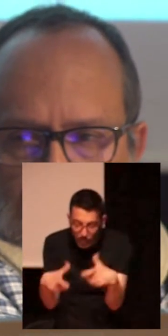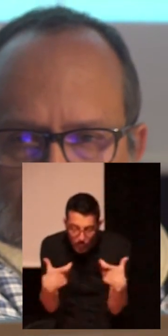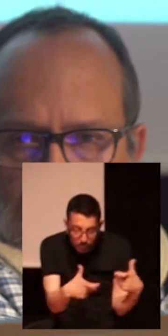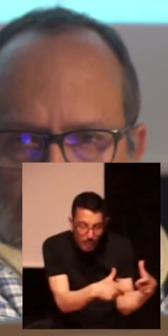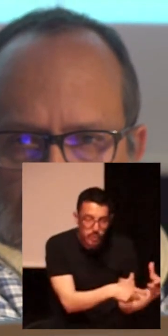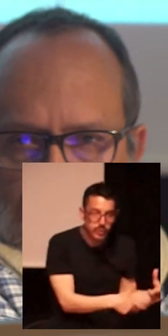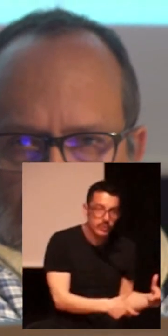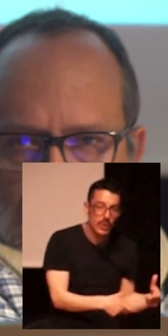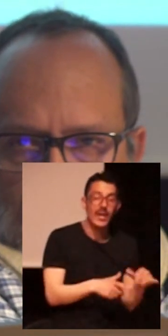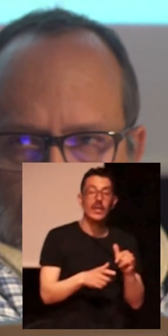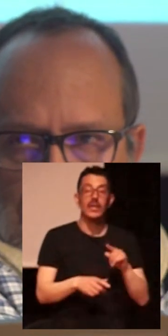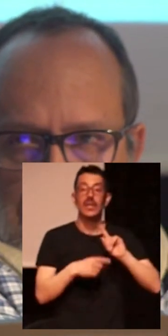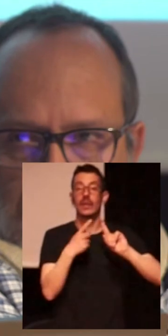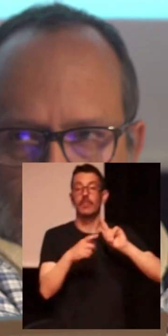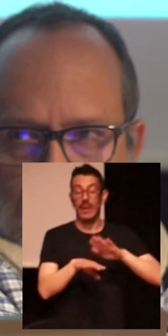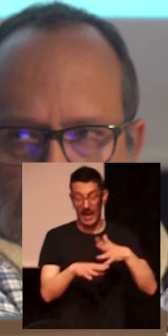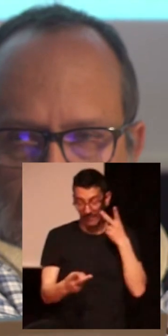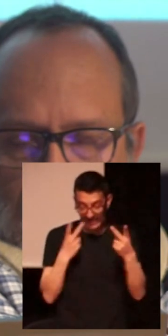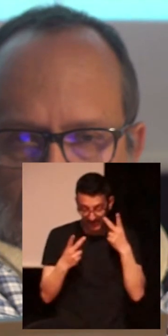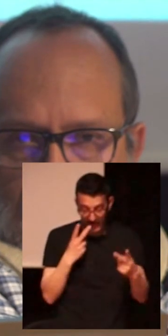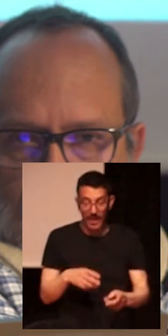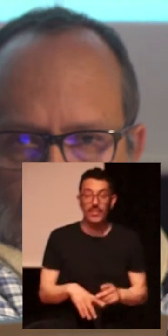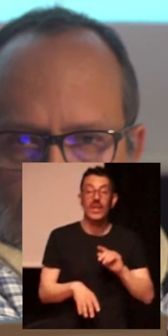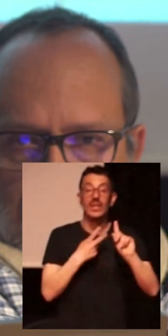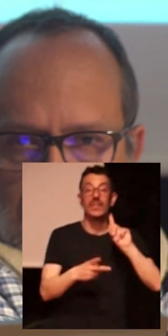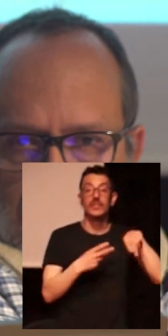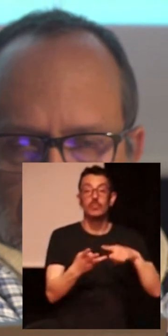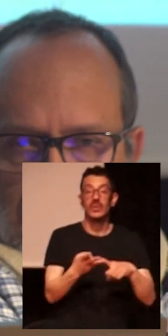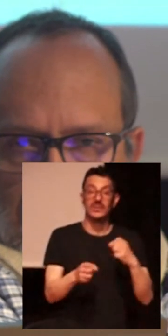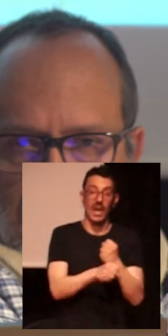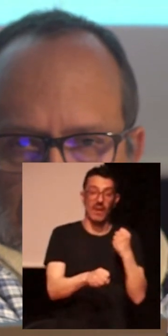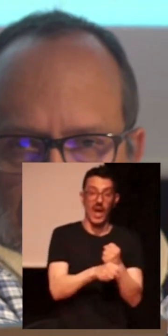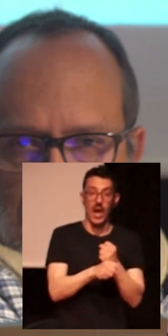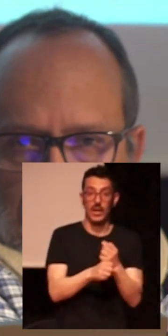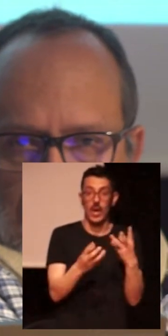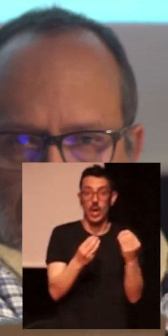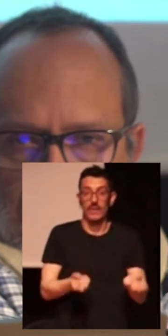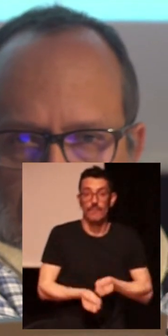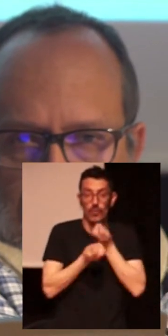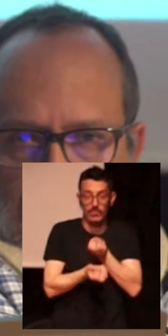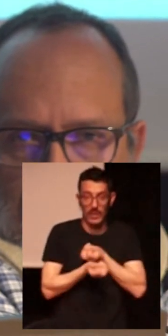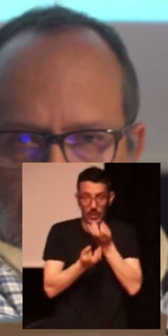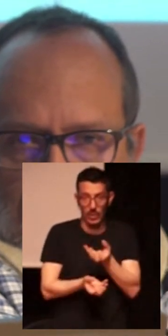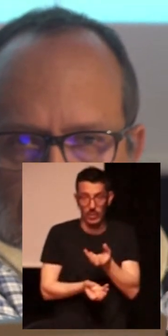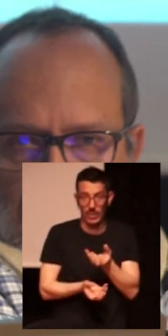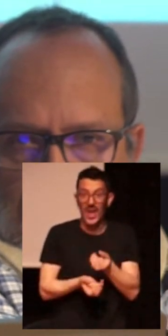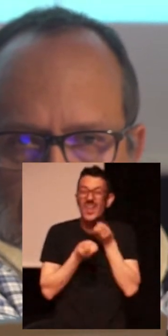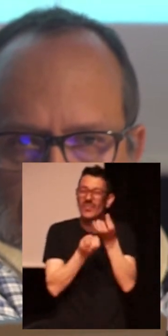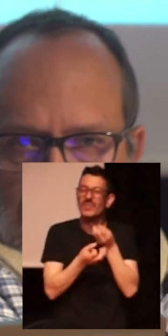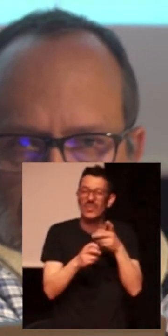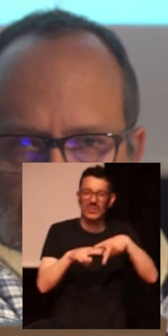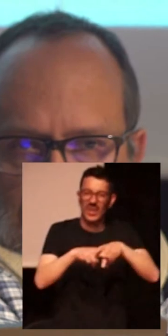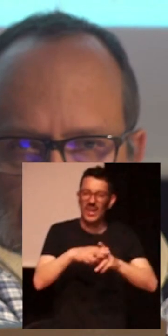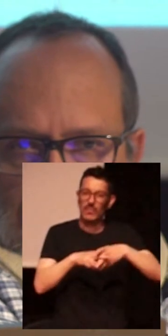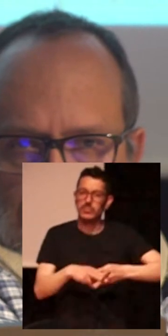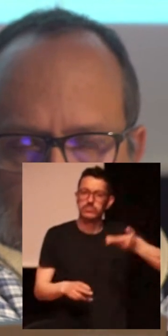Y, bueno, pues trabajemos con la información. La información, desde luego, es una herramienta fundamental. Y, bueno, pues